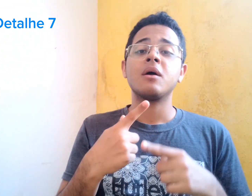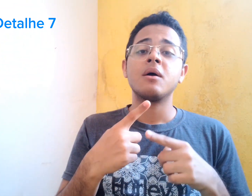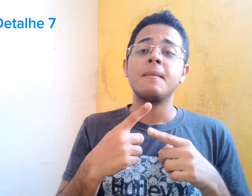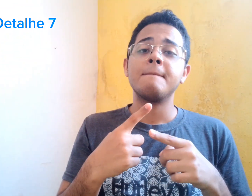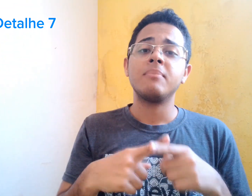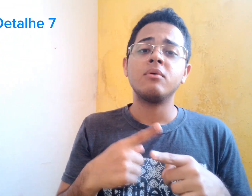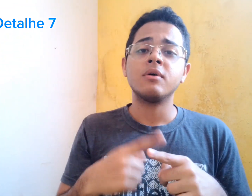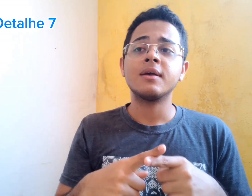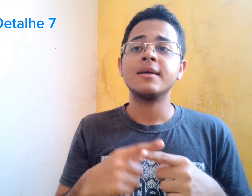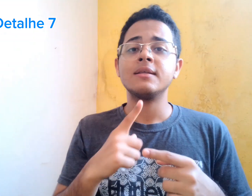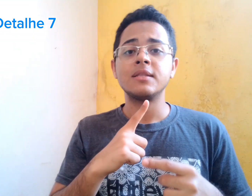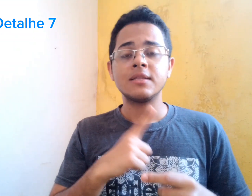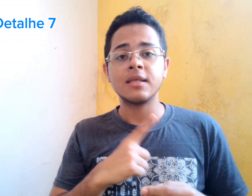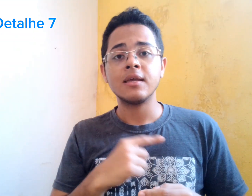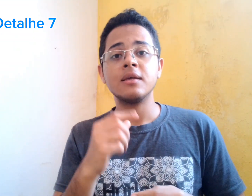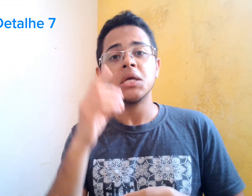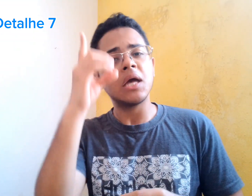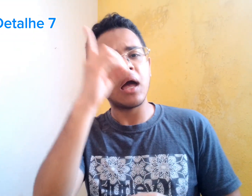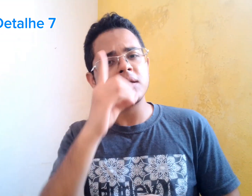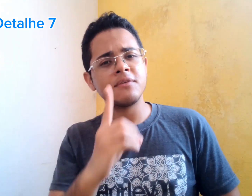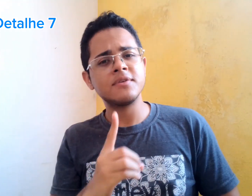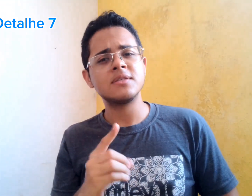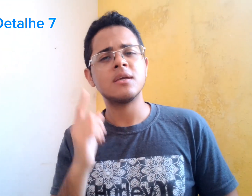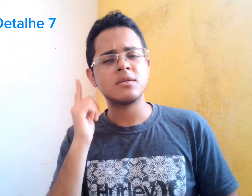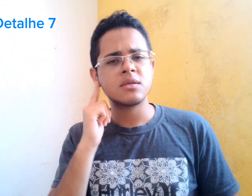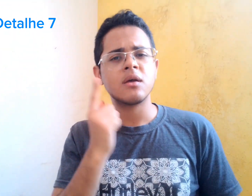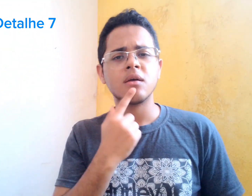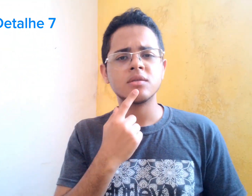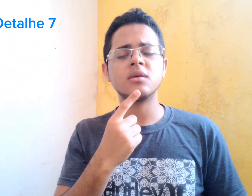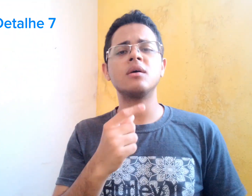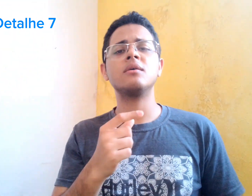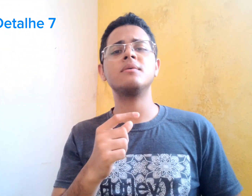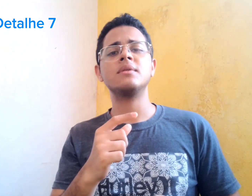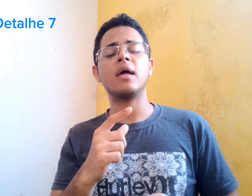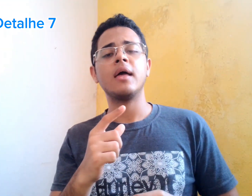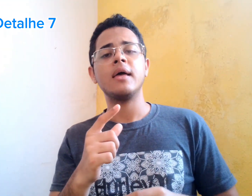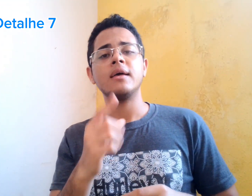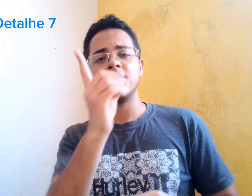De ter um... Porque sua deficiência... Dava essa limitação pra ela.